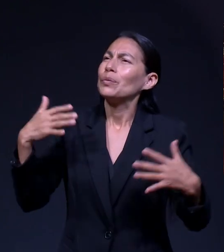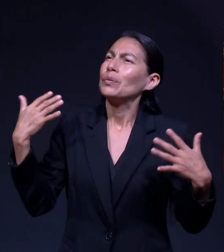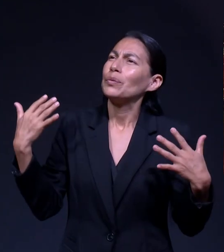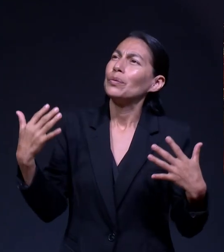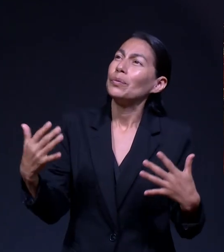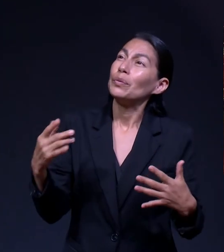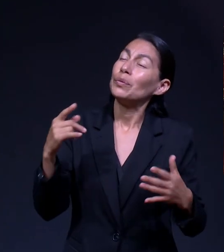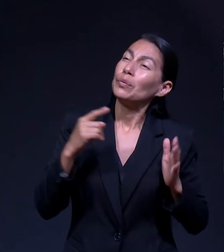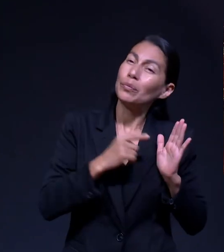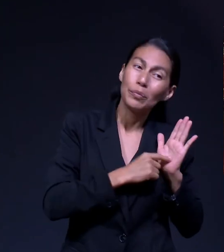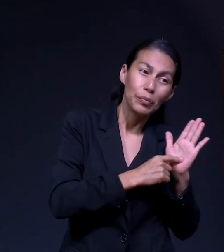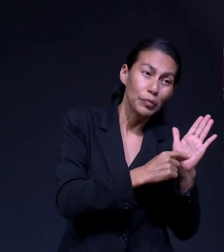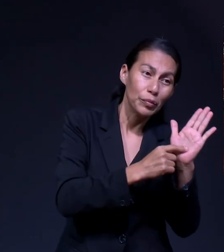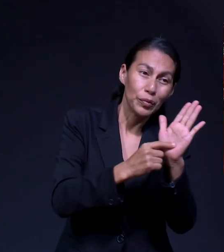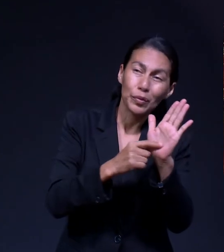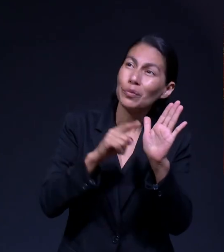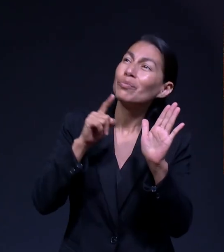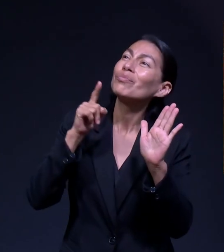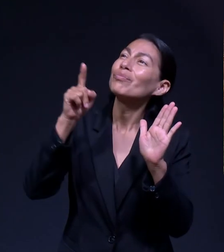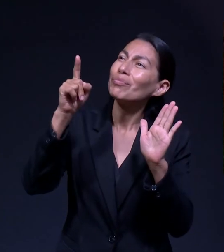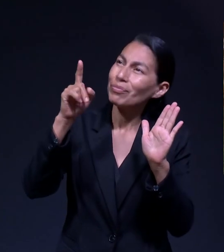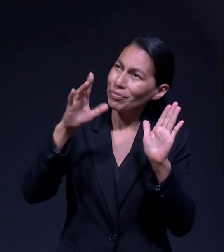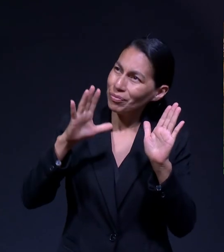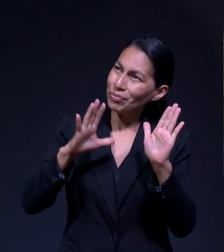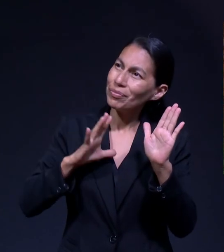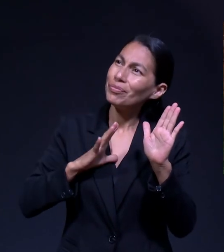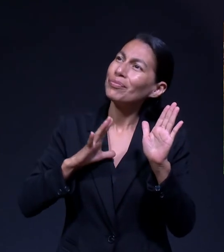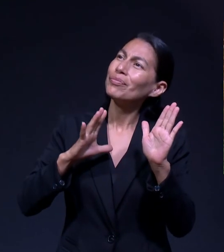Evoca Tu Presencia